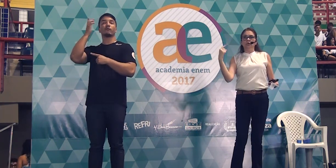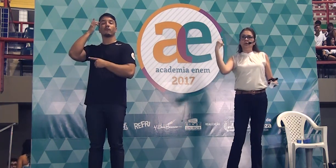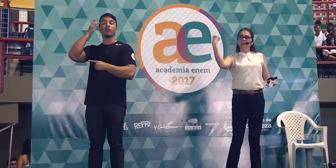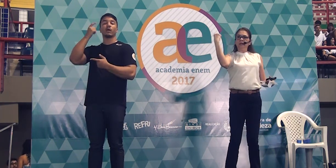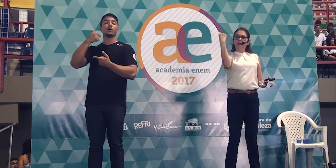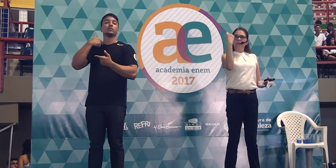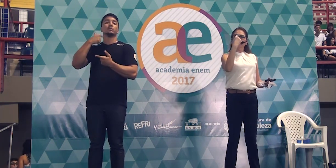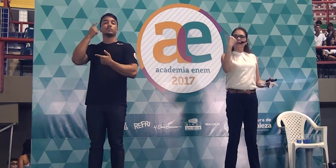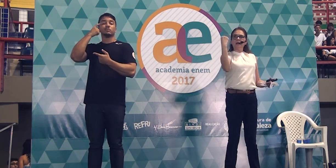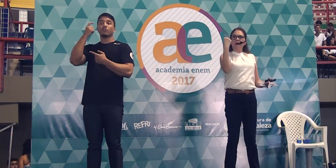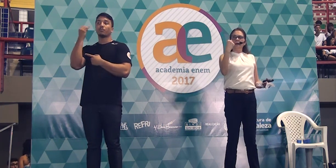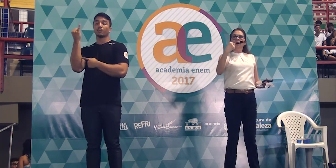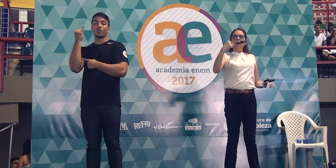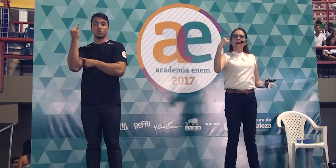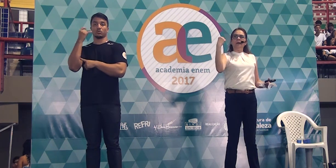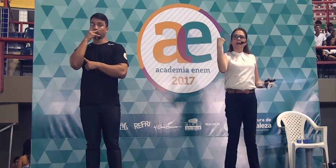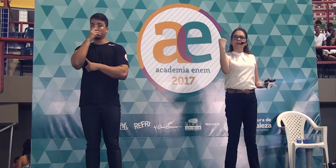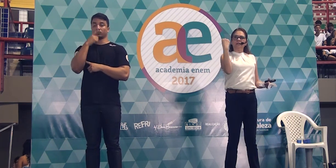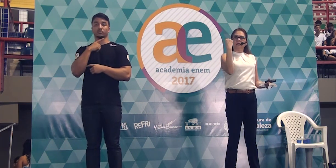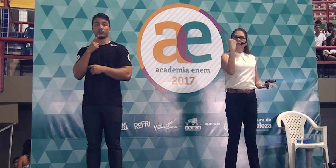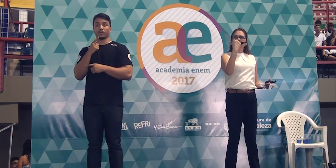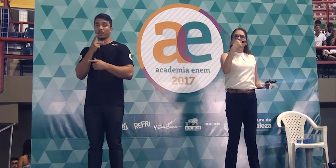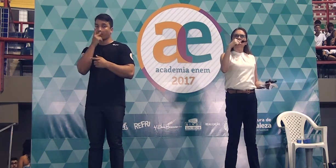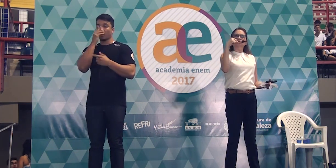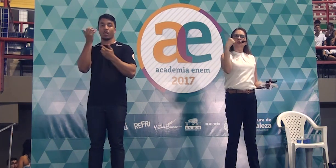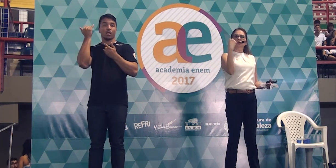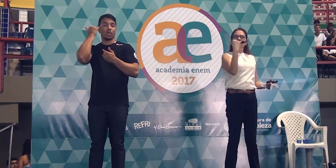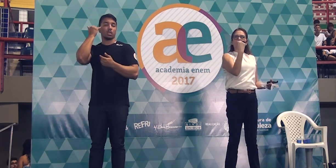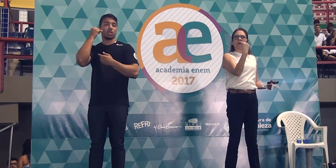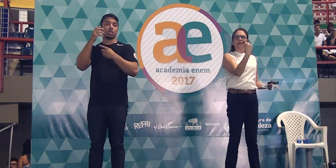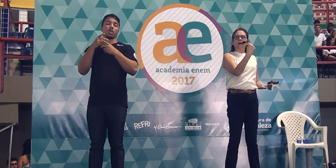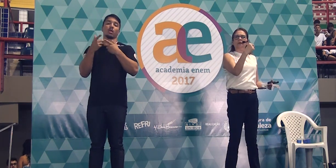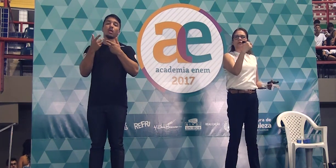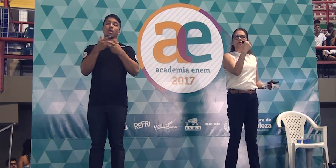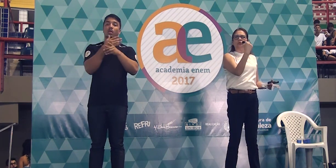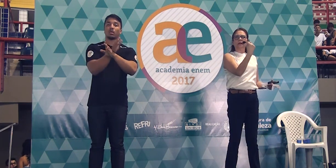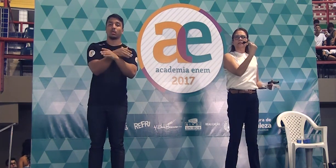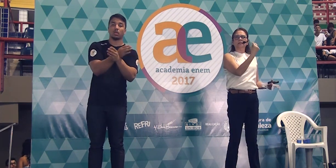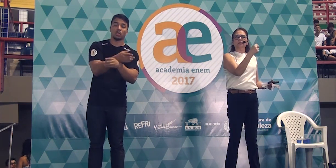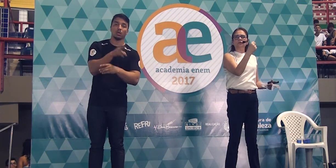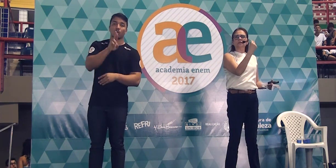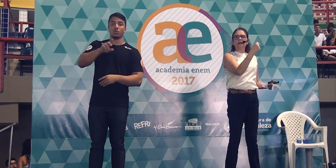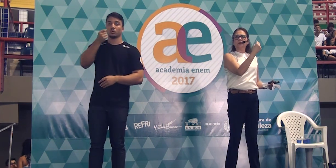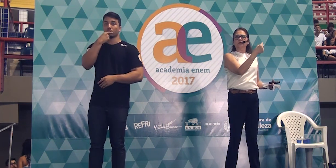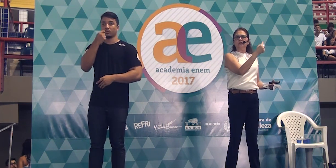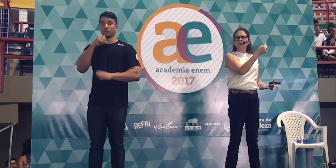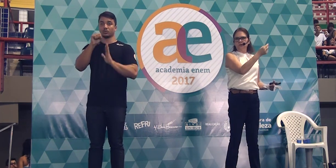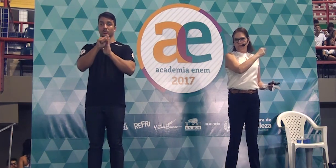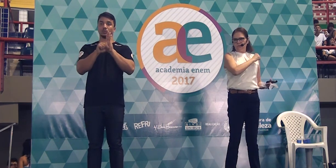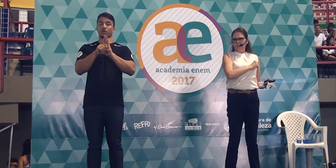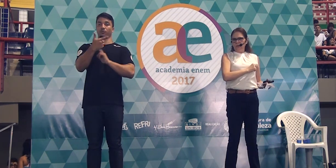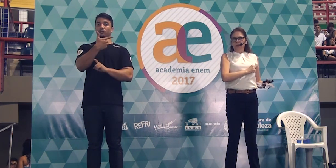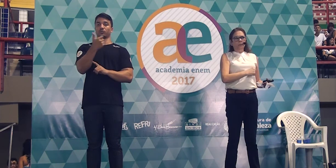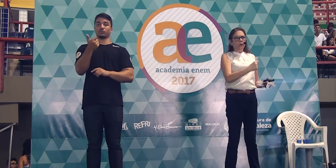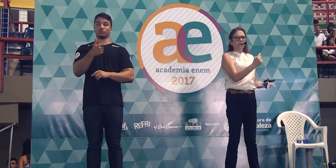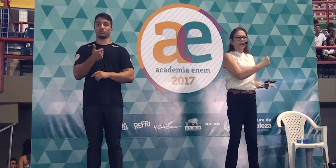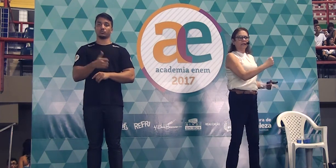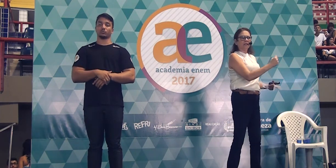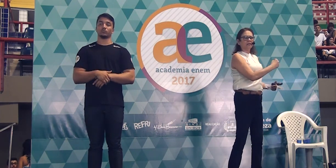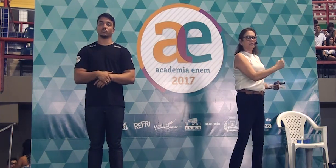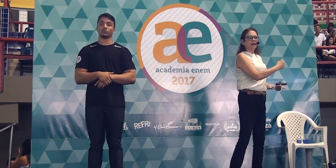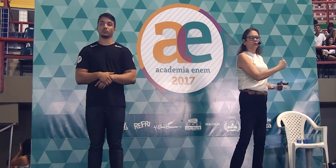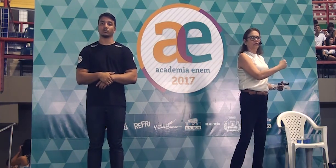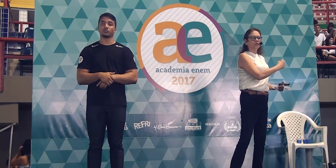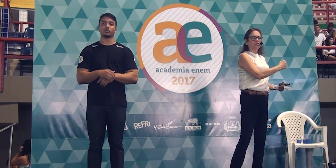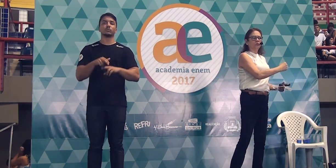de no tema até lá, a banalização do uso de medicamentos no Brasil no século XXI. Por